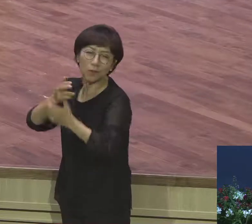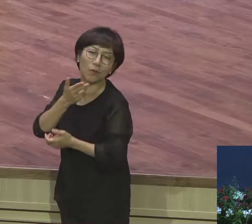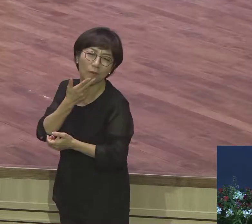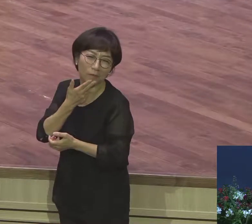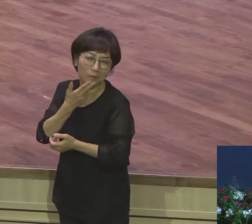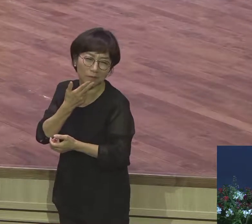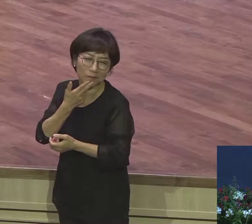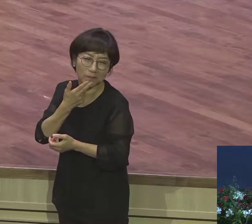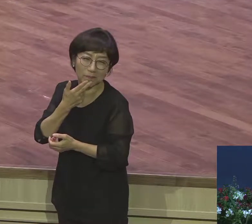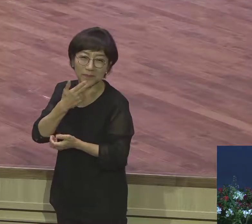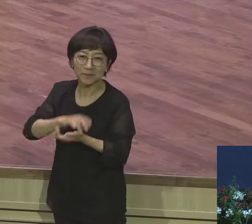소통